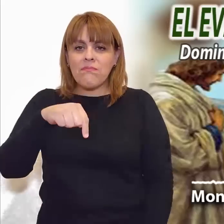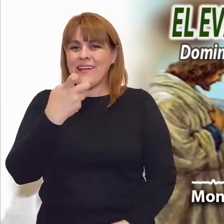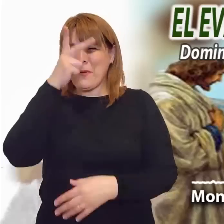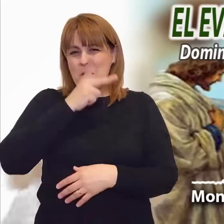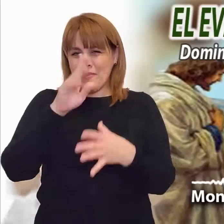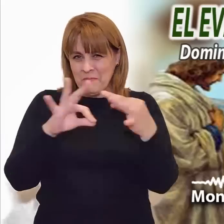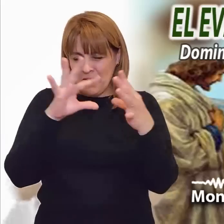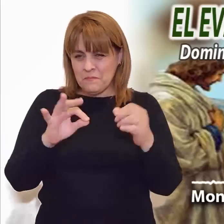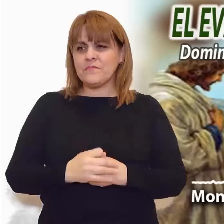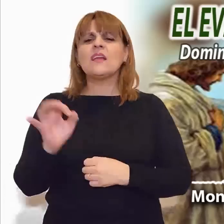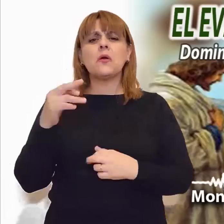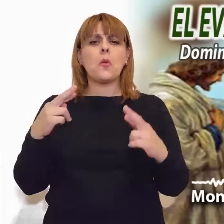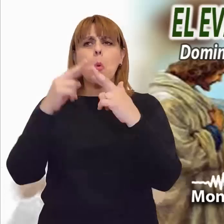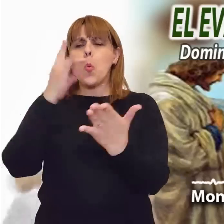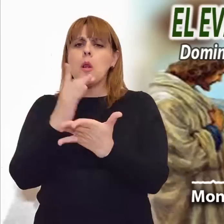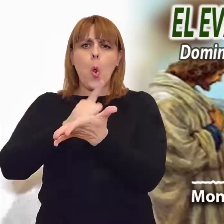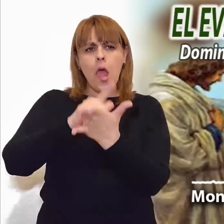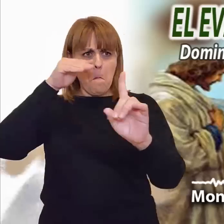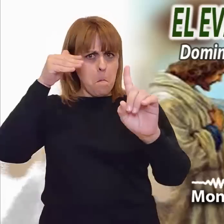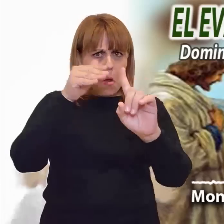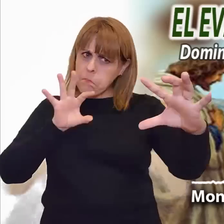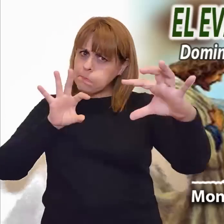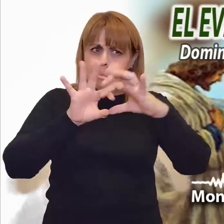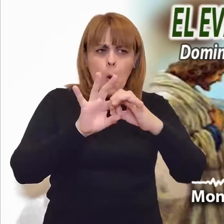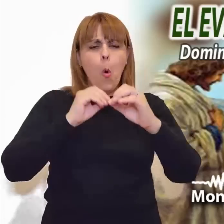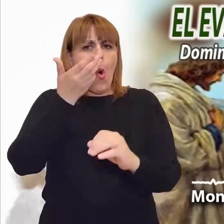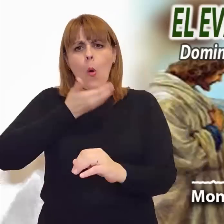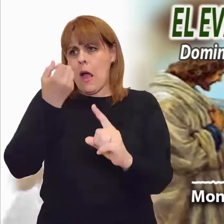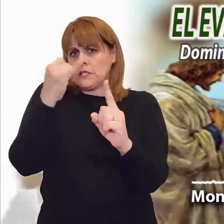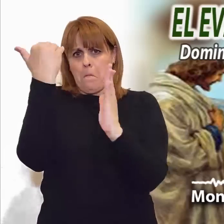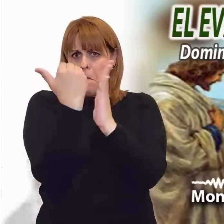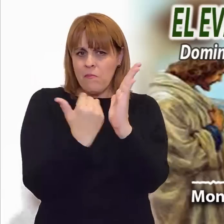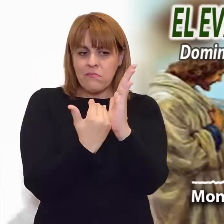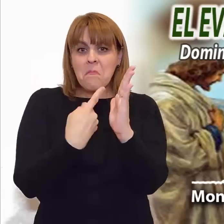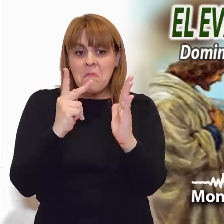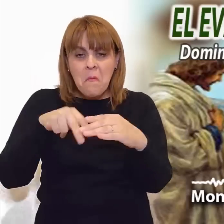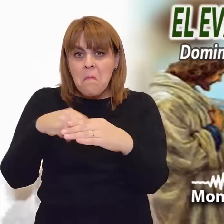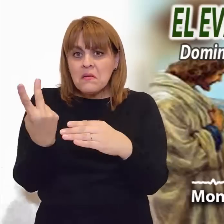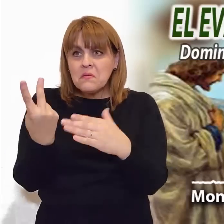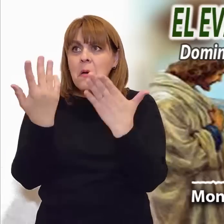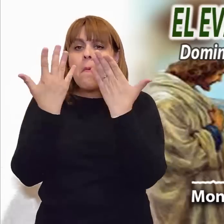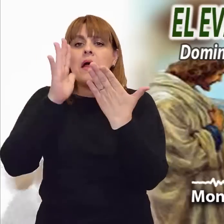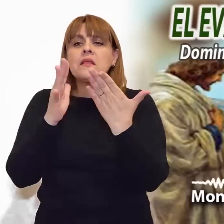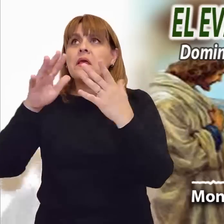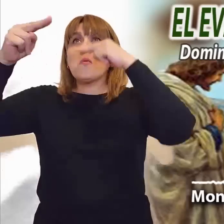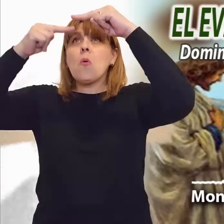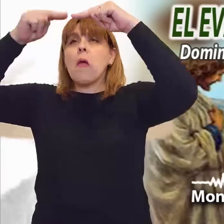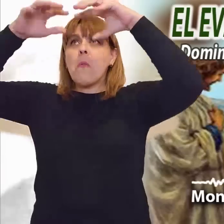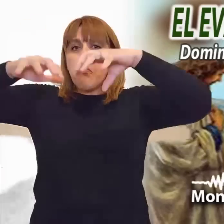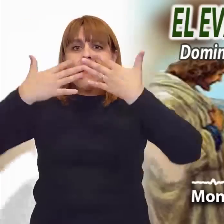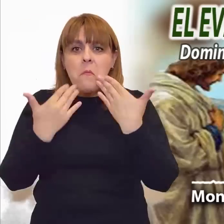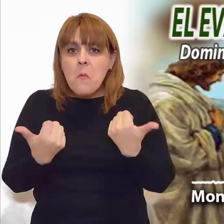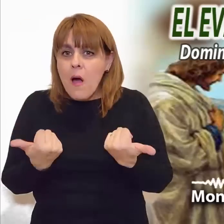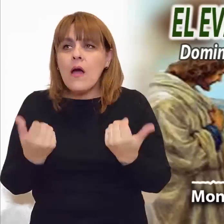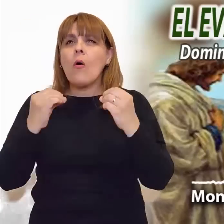pecadores. La primera condición para acercarse a Jesús es reconocerse pecador